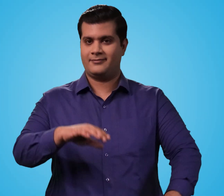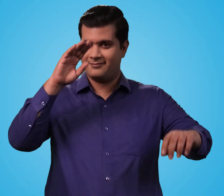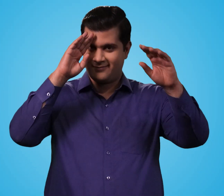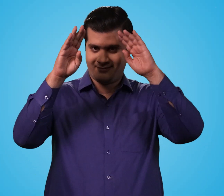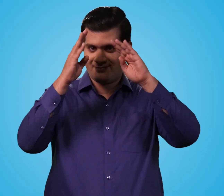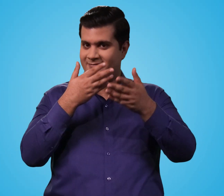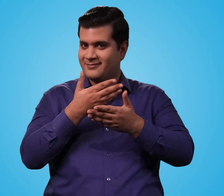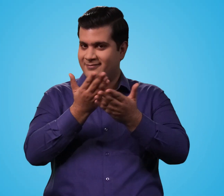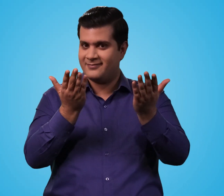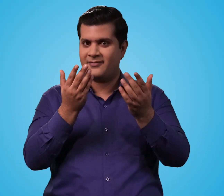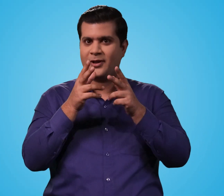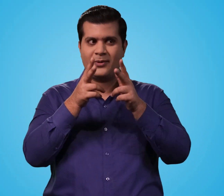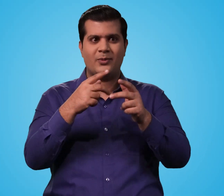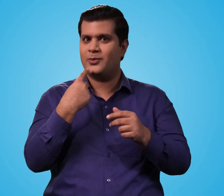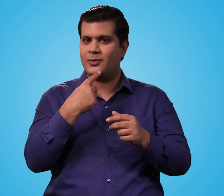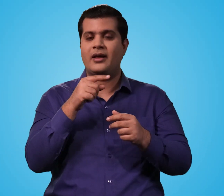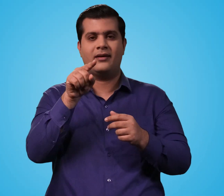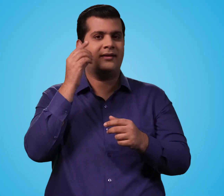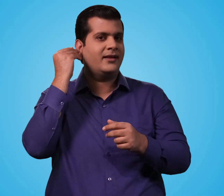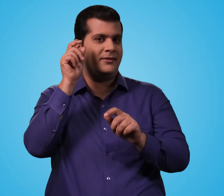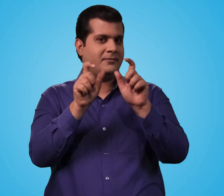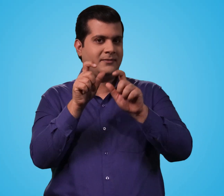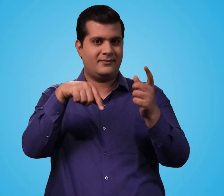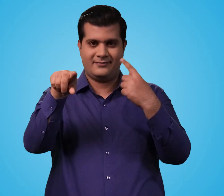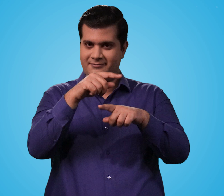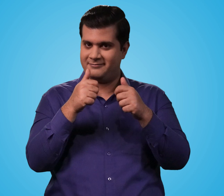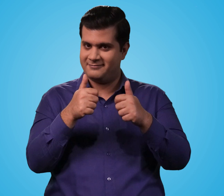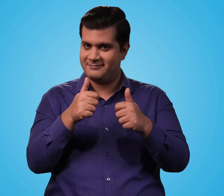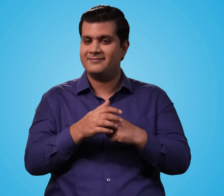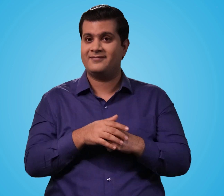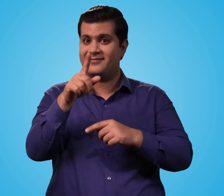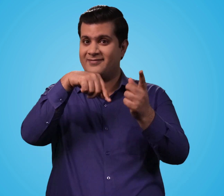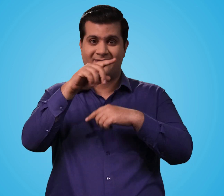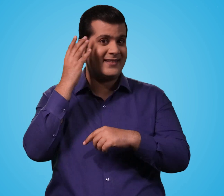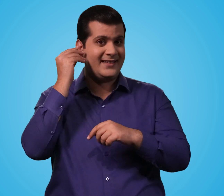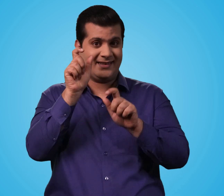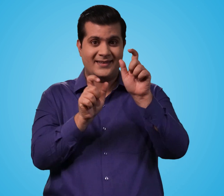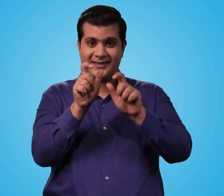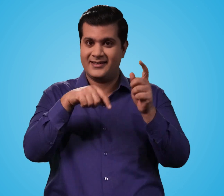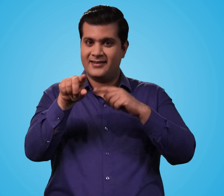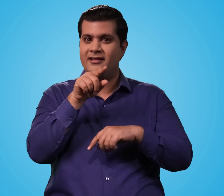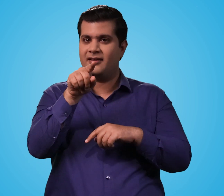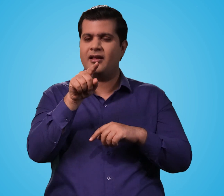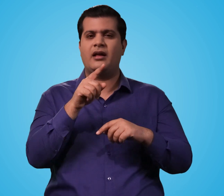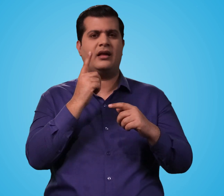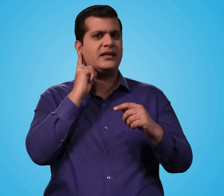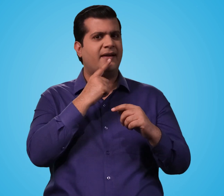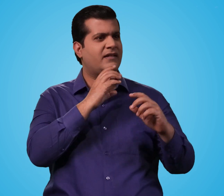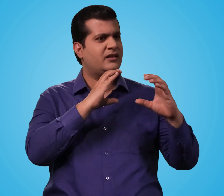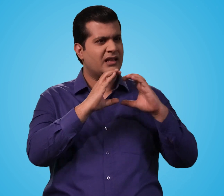सबी को हलो ये हलो सुनने वाले लोगों के लिए है आप सब डेफ के साथ बात करना पसंद करते हैं